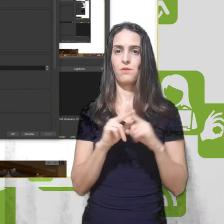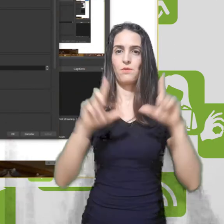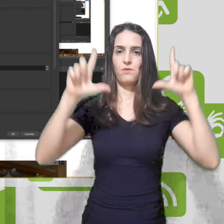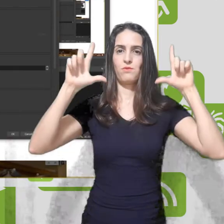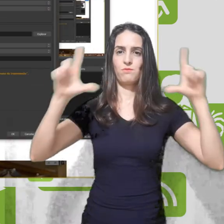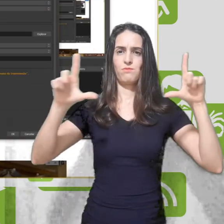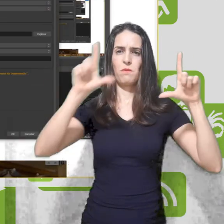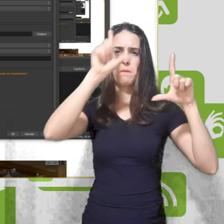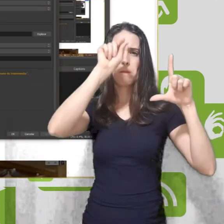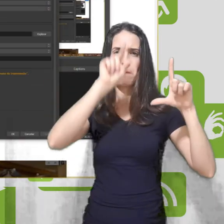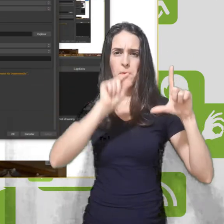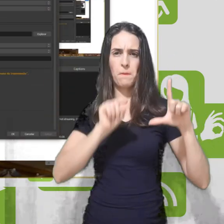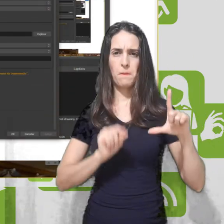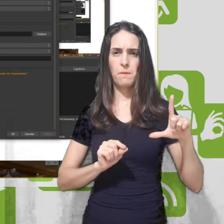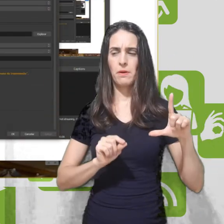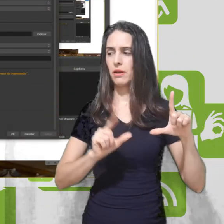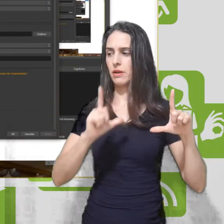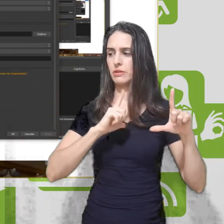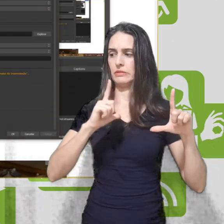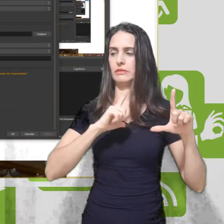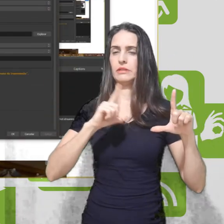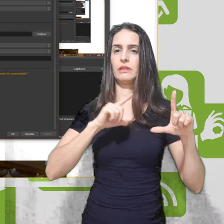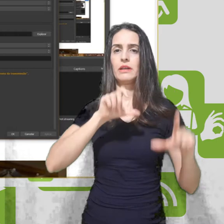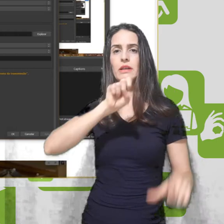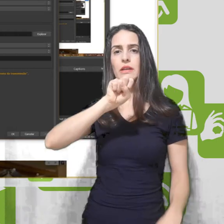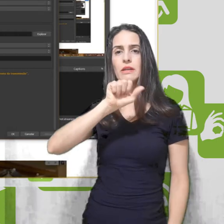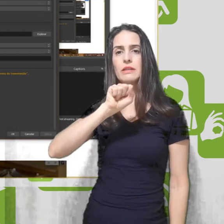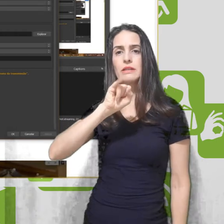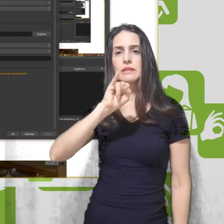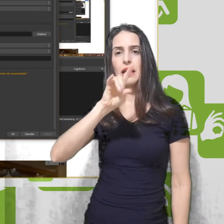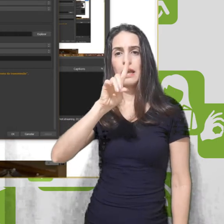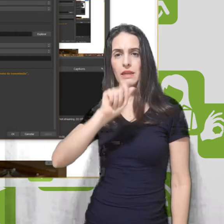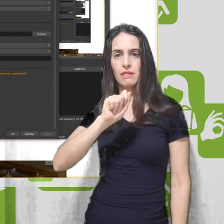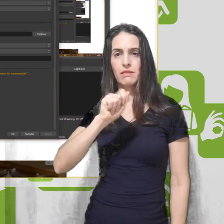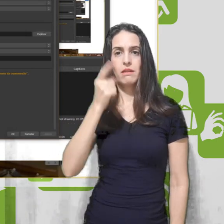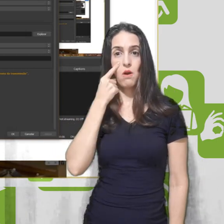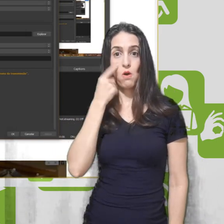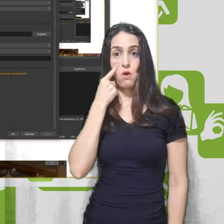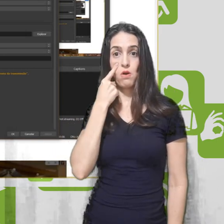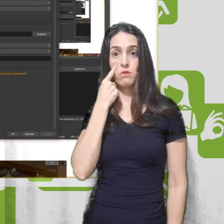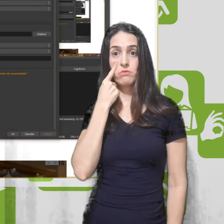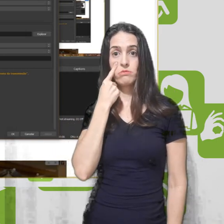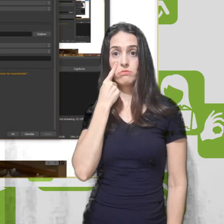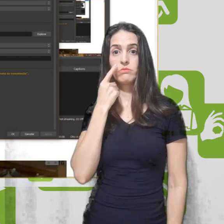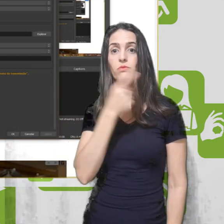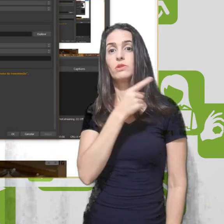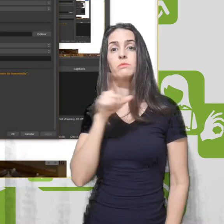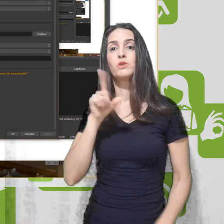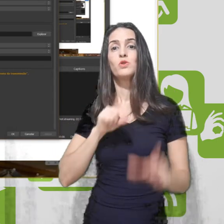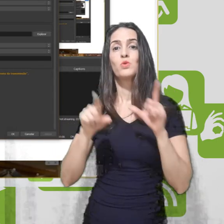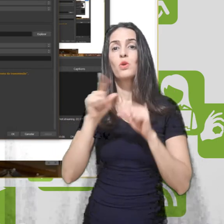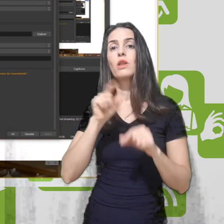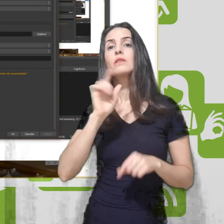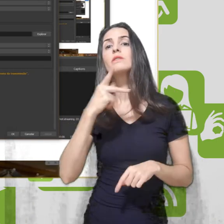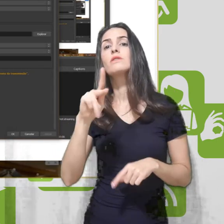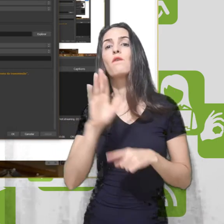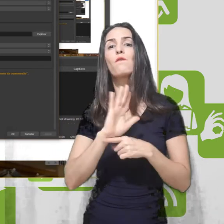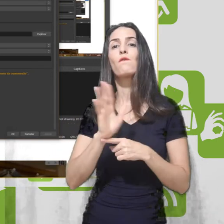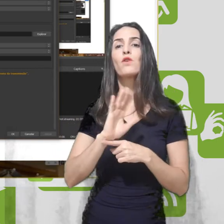aqui para a saída. Aqui vocês vão escolher a qualidade do seu vídeo, né? Em